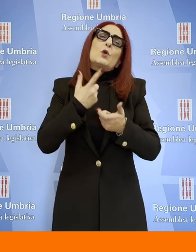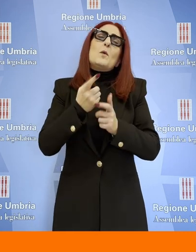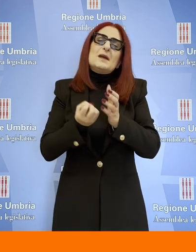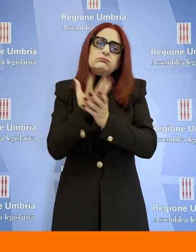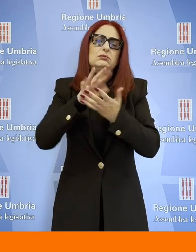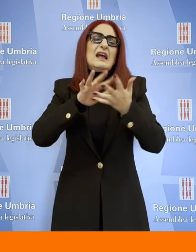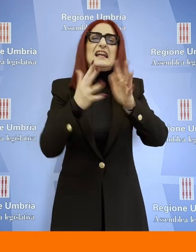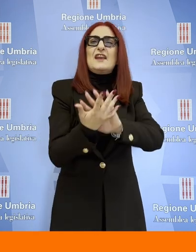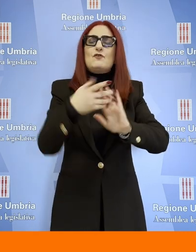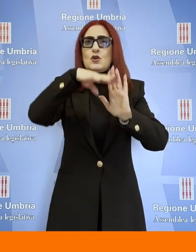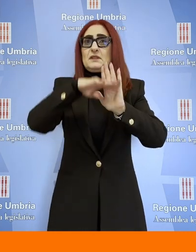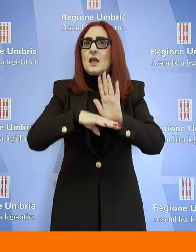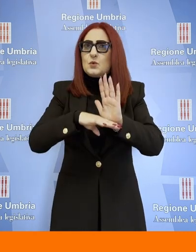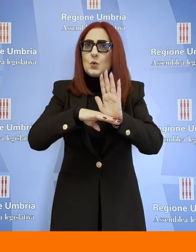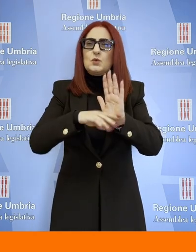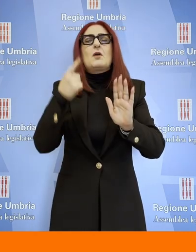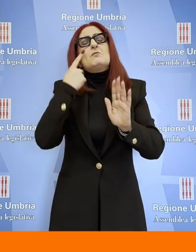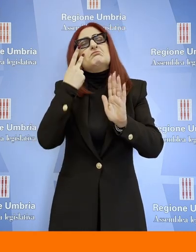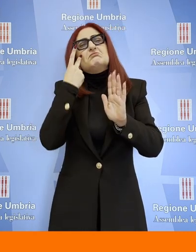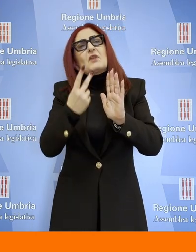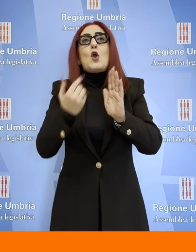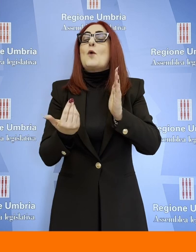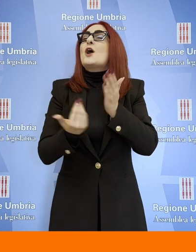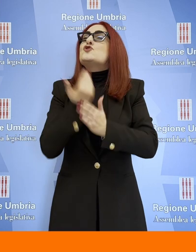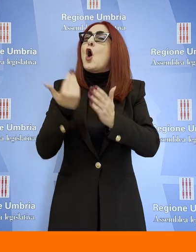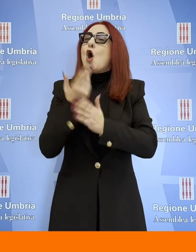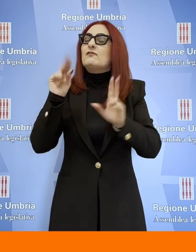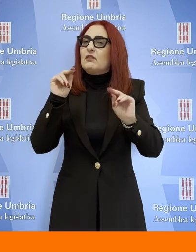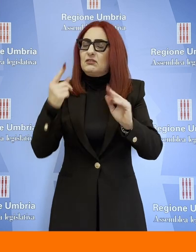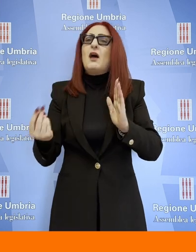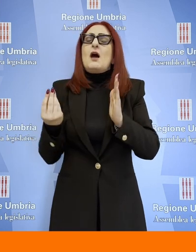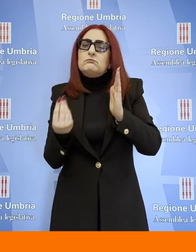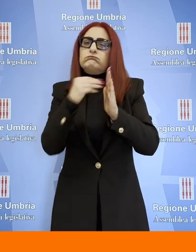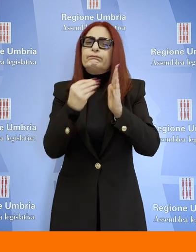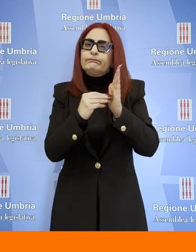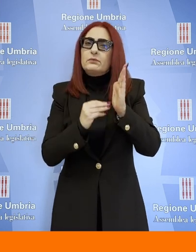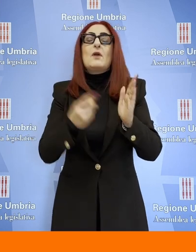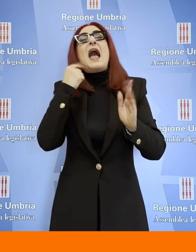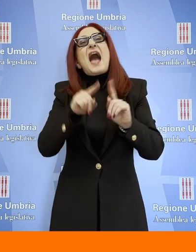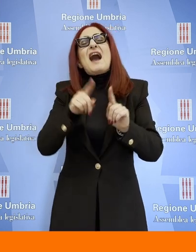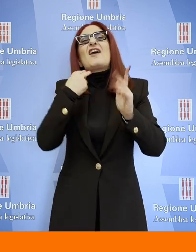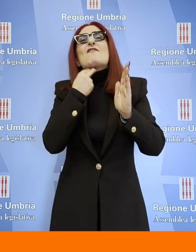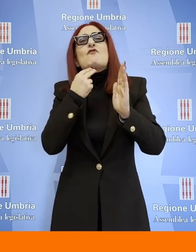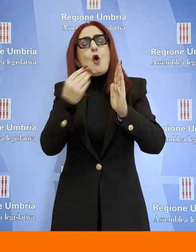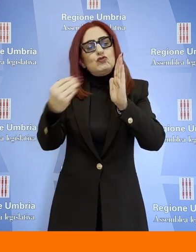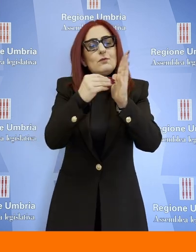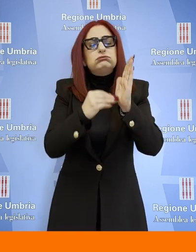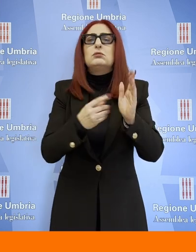novità, introducendo nello stesso molti nuovi istituti come il diritto alla connessione internet, come